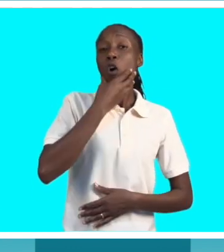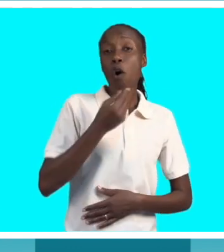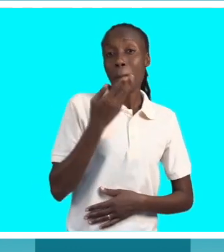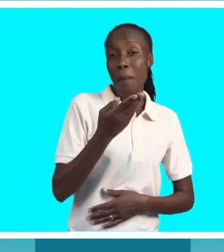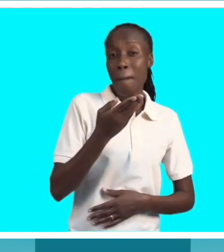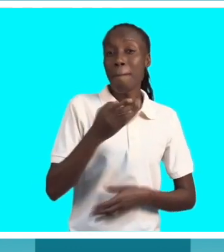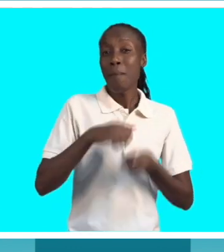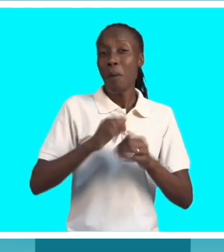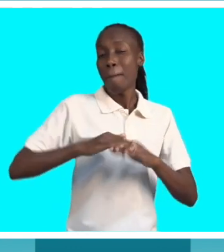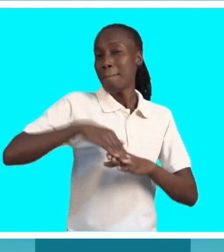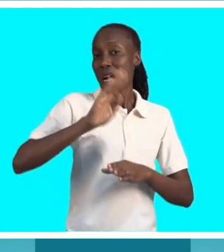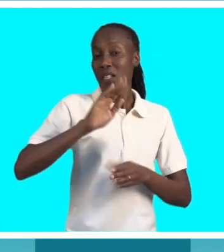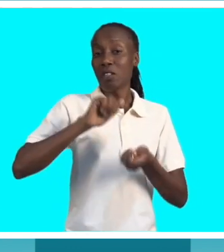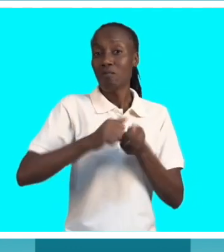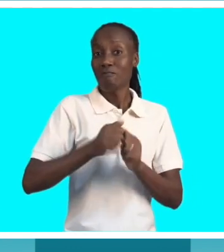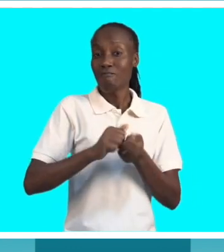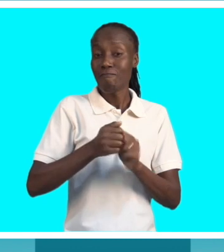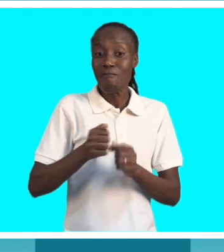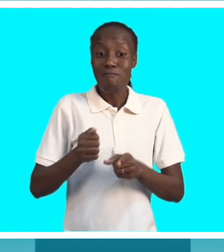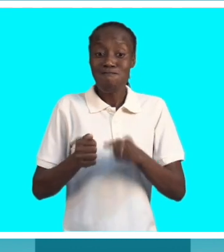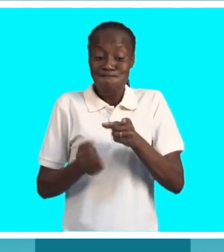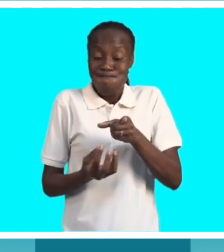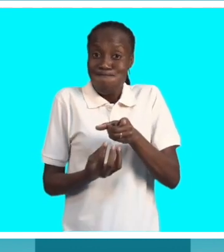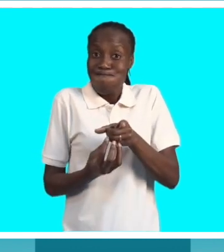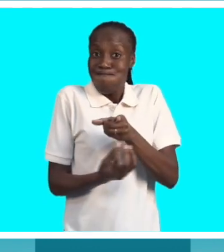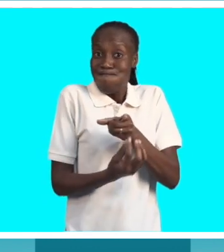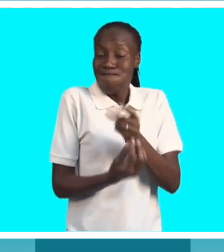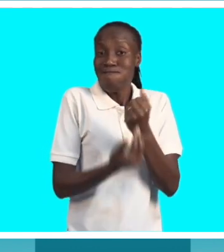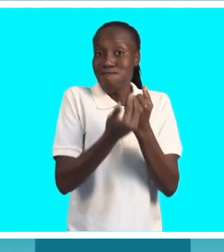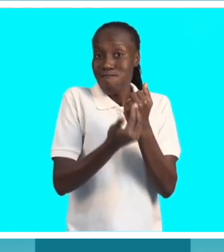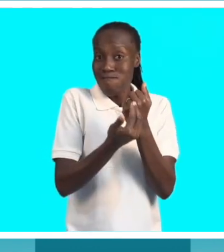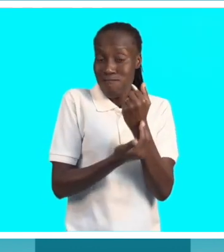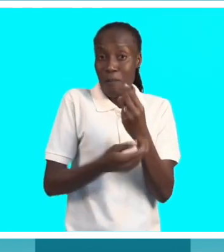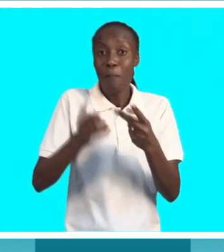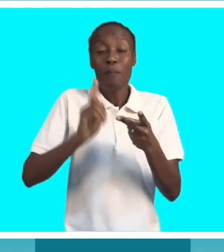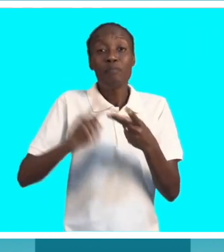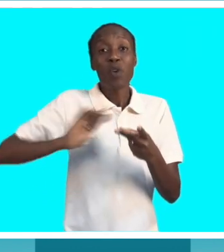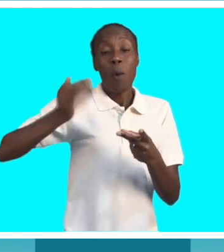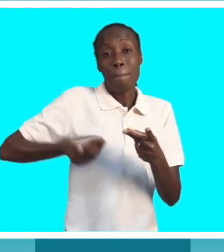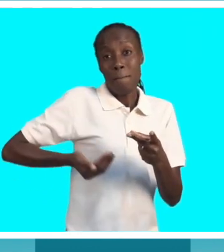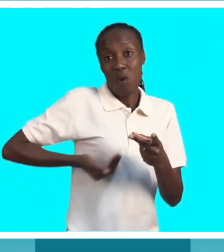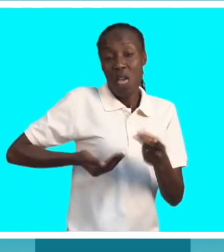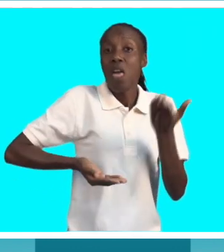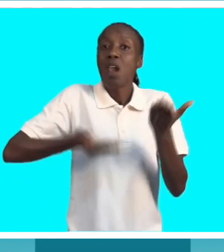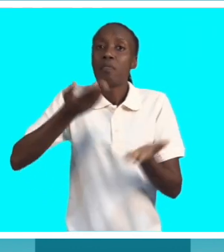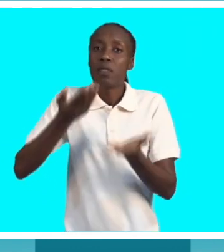sexo, nos homens, a causa mais comum são as cirurgias relacionadas com a próstata. E nas mulheres tem ver mais com a